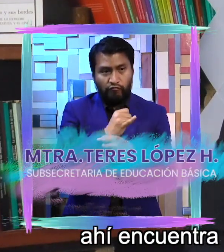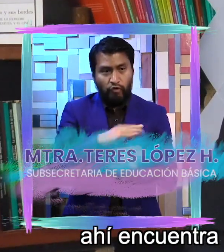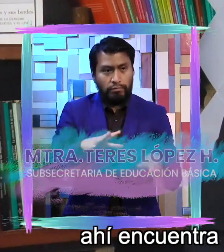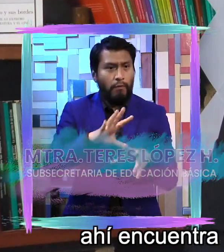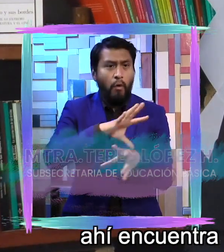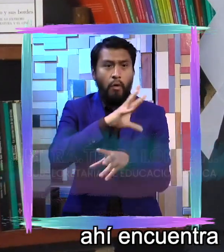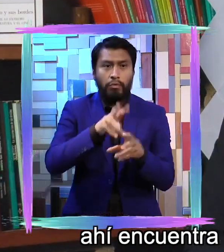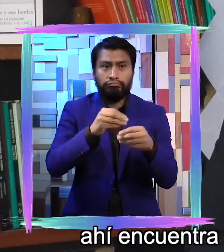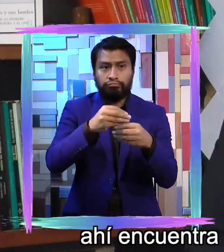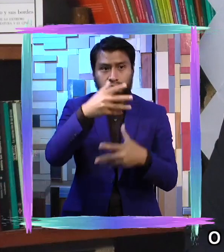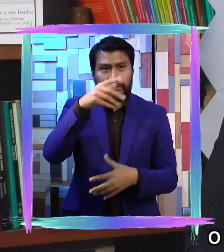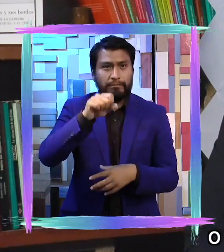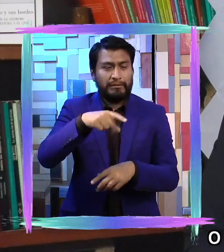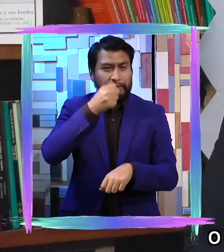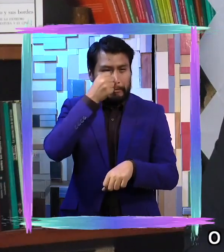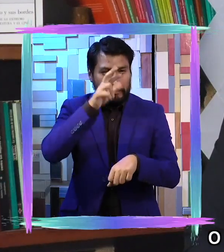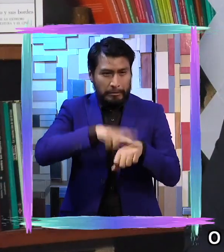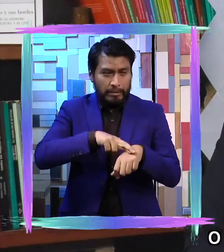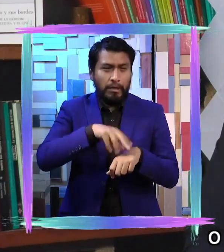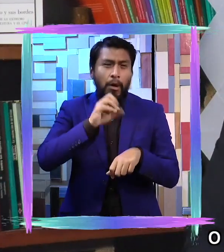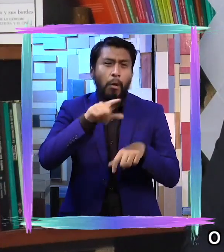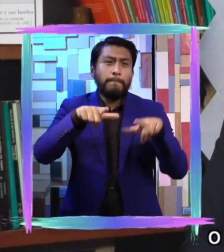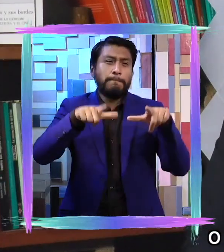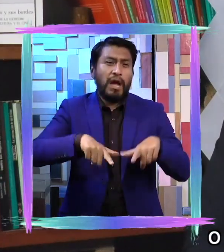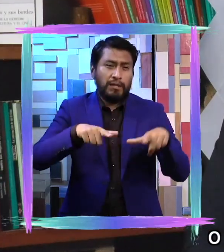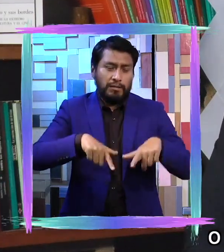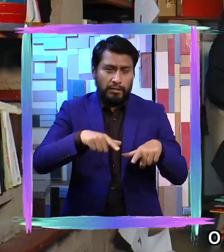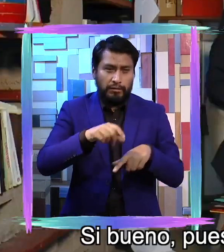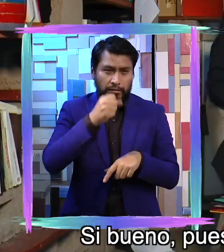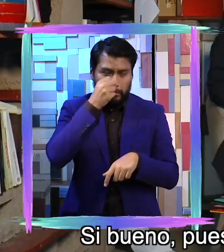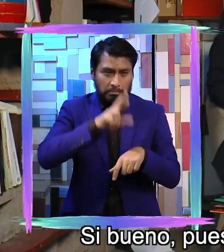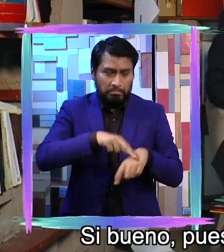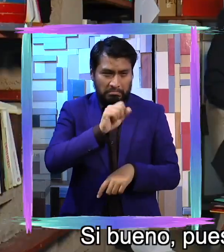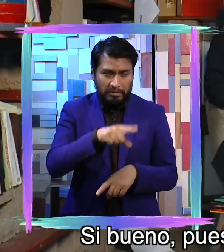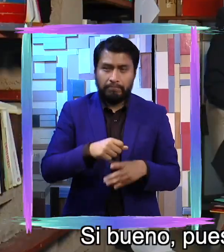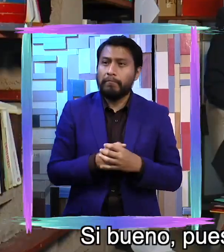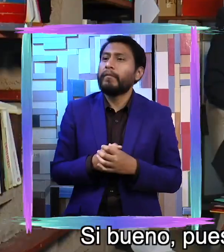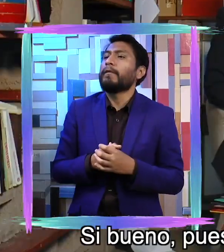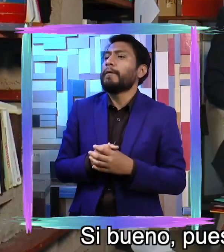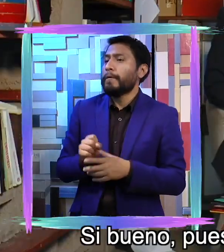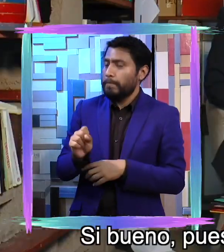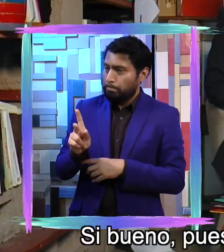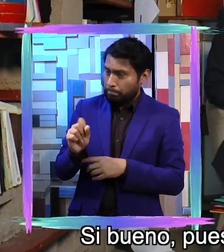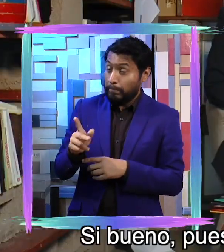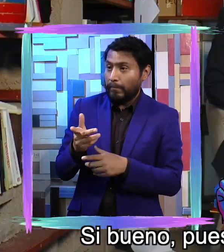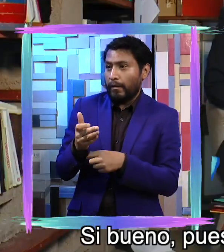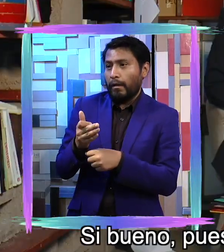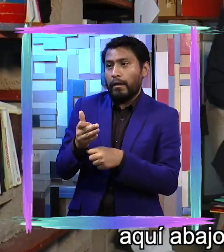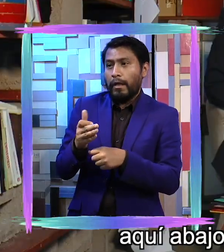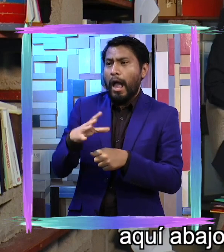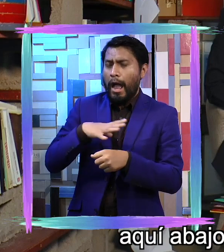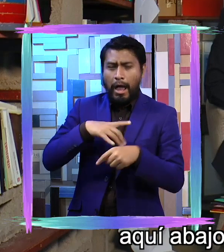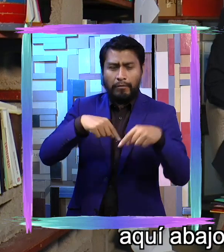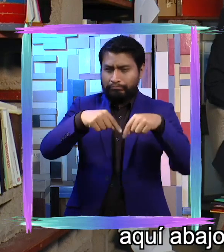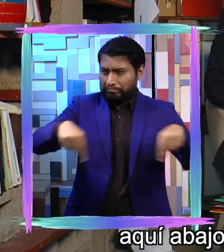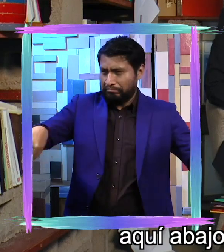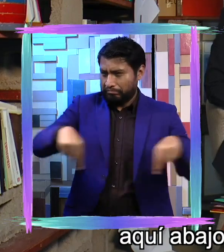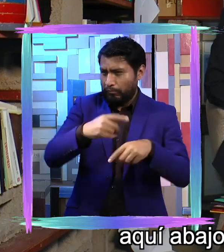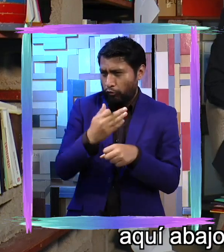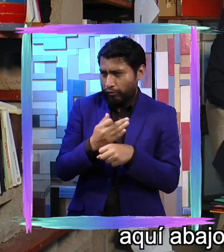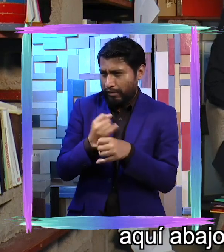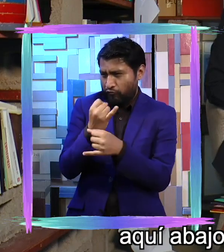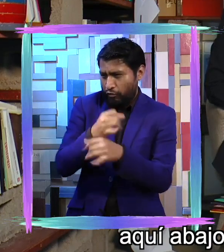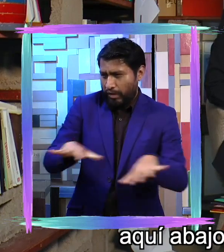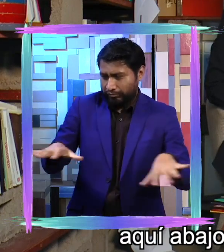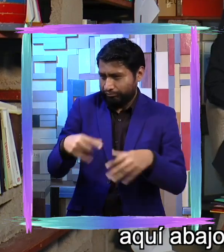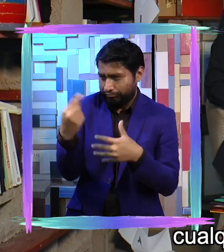desde la secretaría o la página de la secretaría. Sí, bueno, pues más que nada aquí los vamos a dejar aquí abajo en la pantalla,